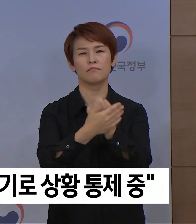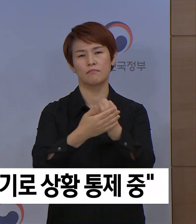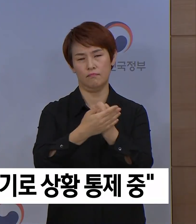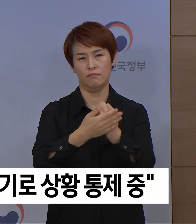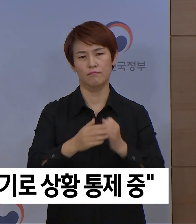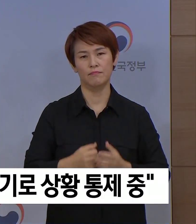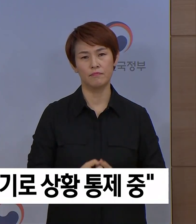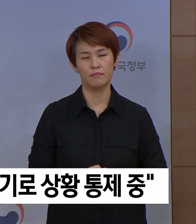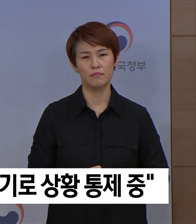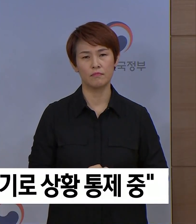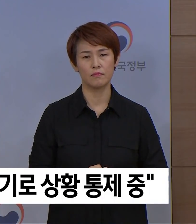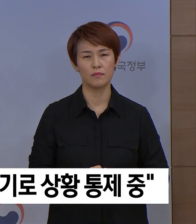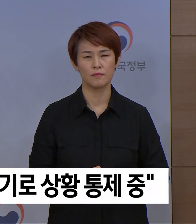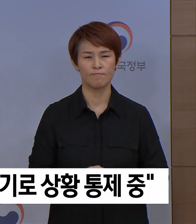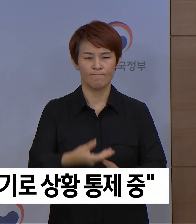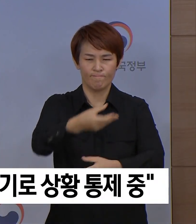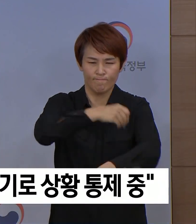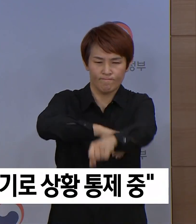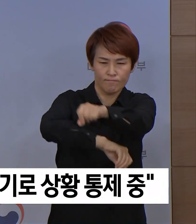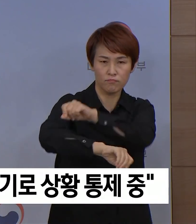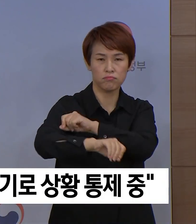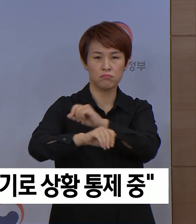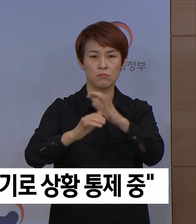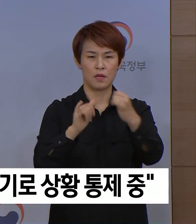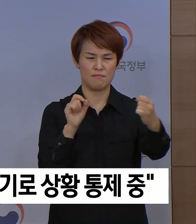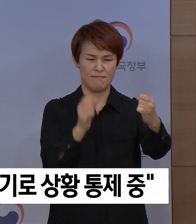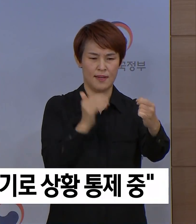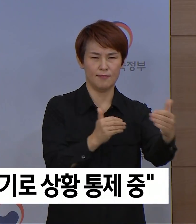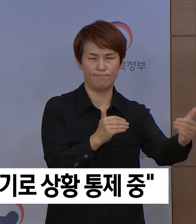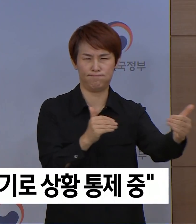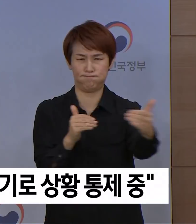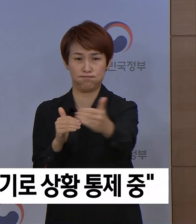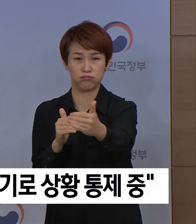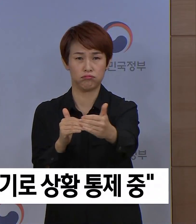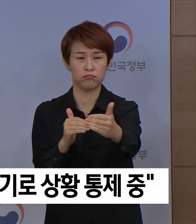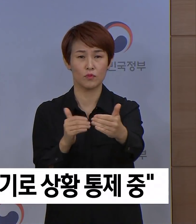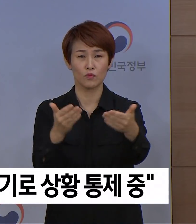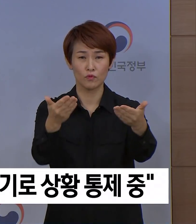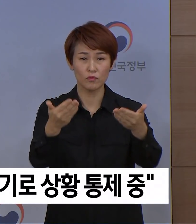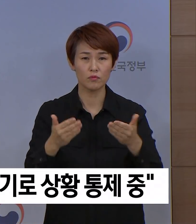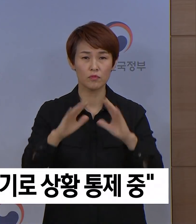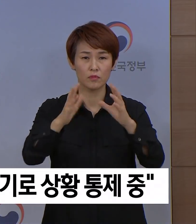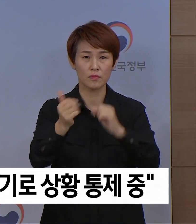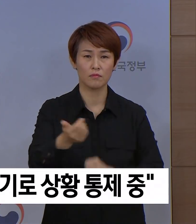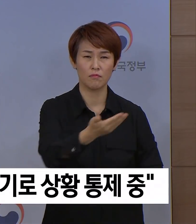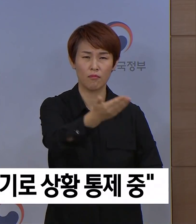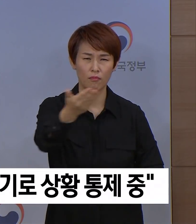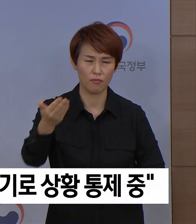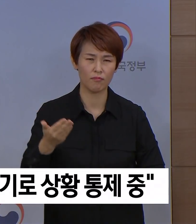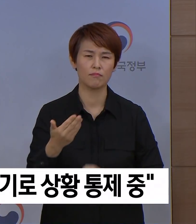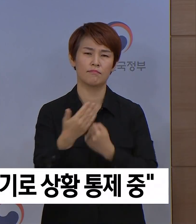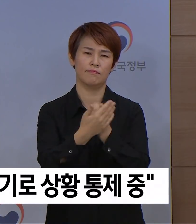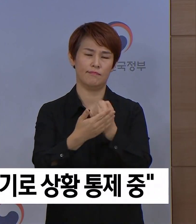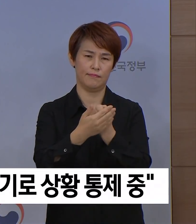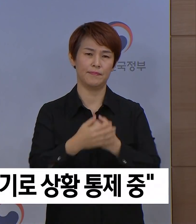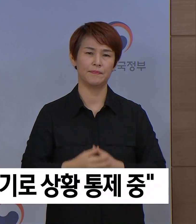솔선수범하여 사회적 거리두기에 동참하 계신 많은 국민들이 이룬 성과입니다.